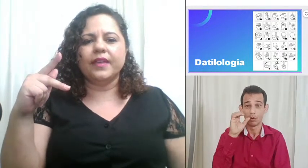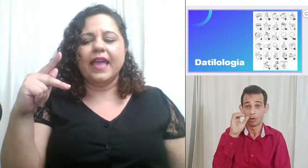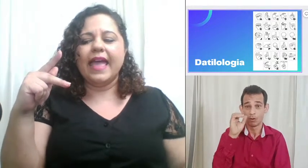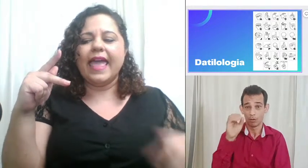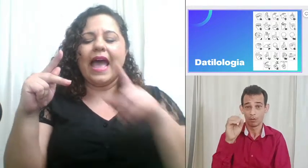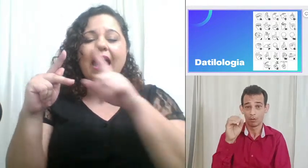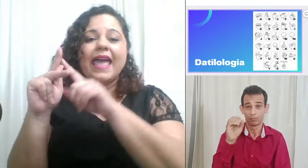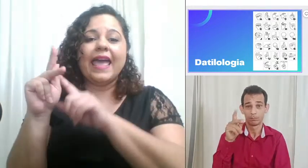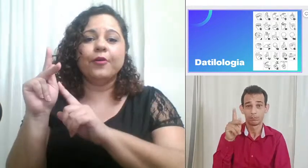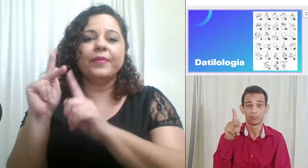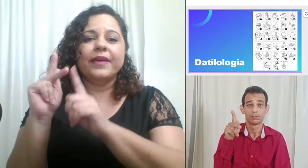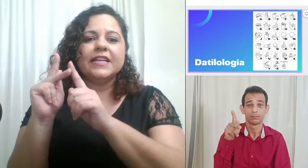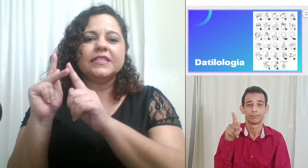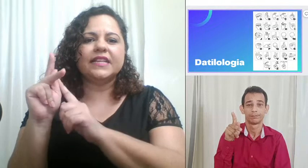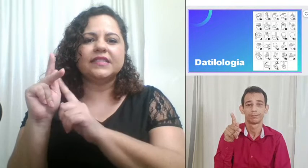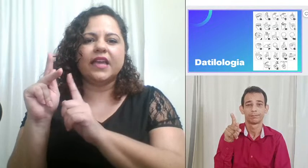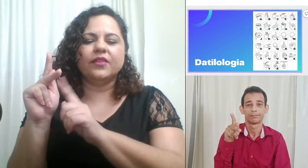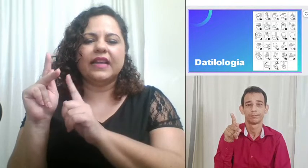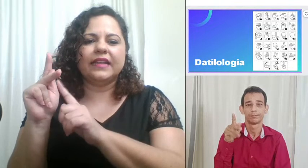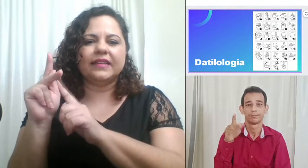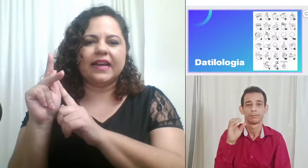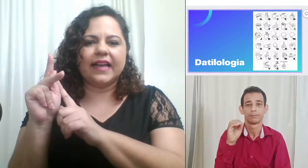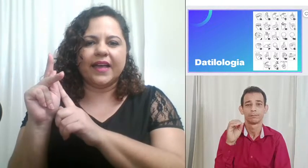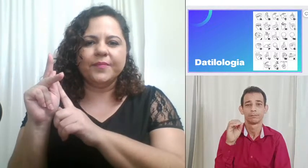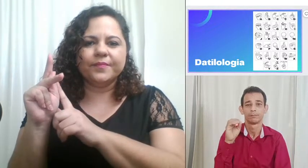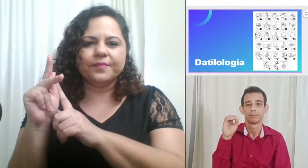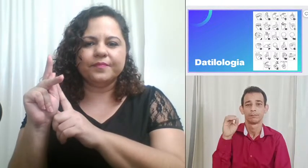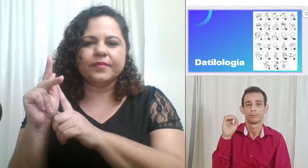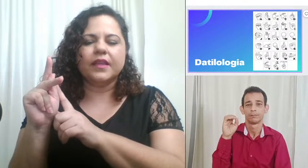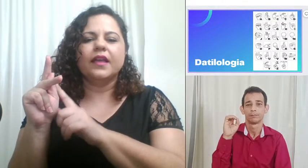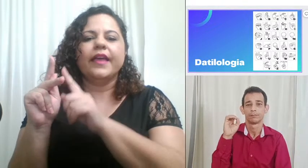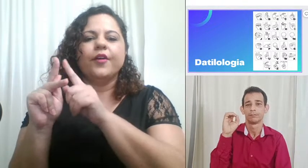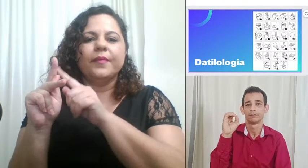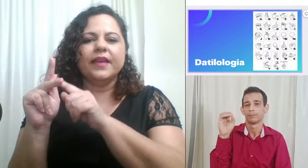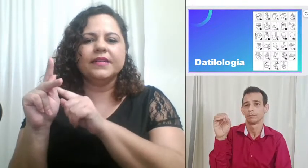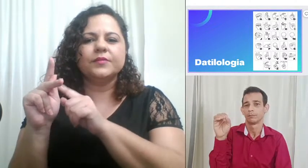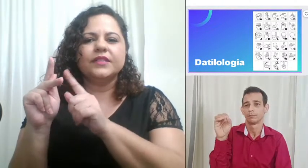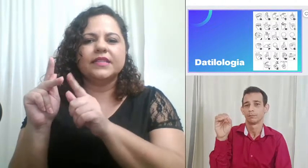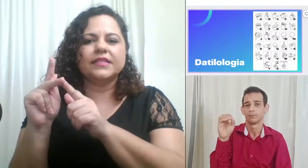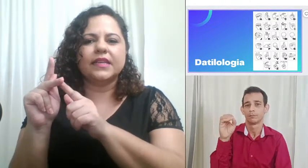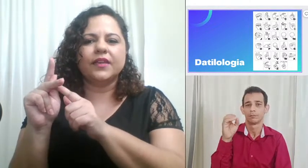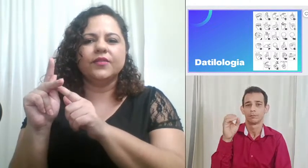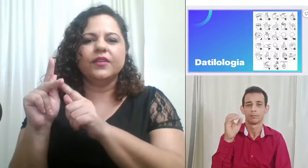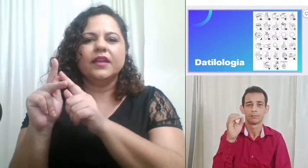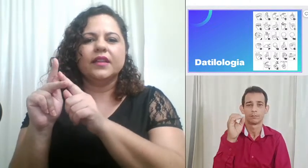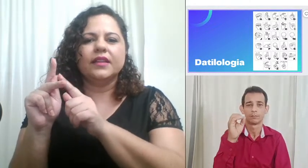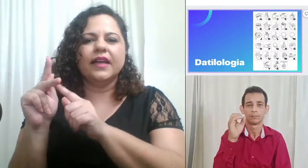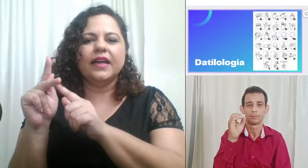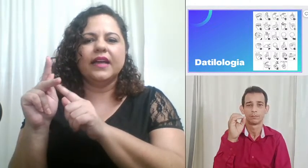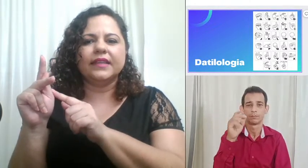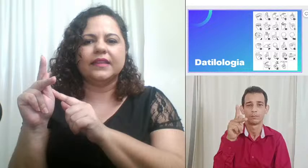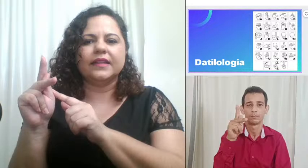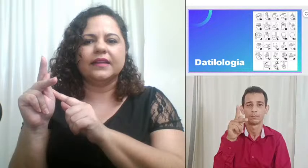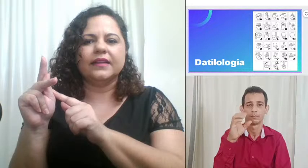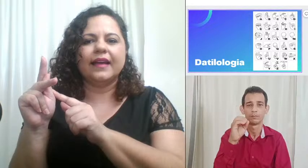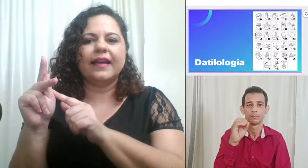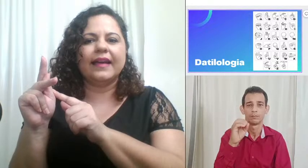é o mesmo desenho da letra H é o mesmo desenho da letra K